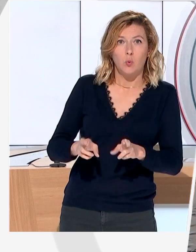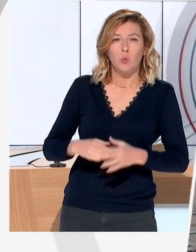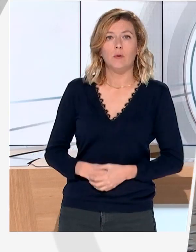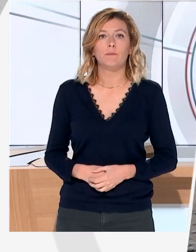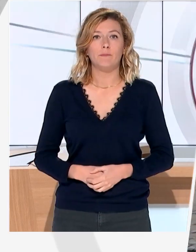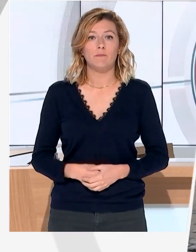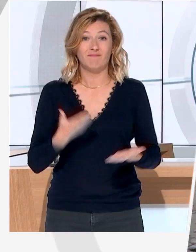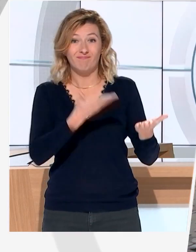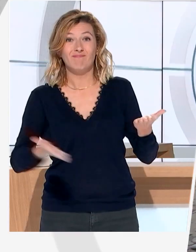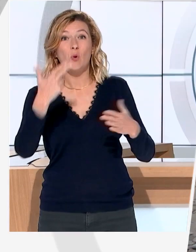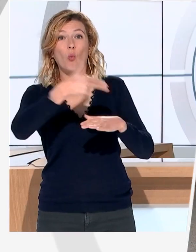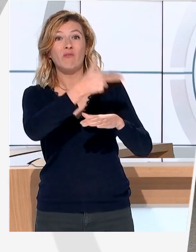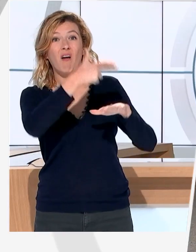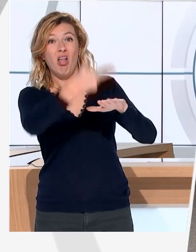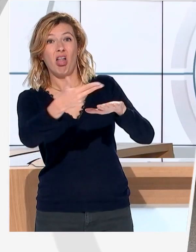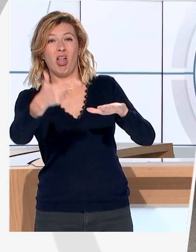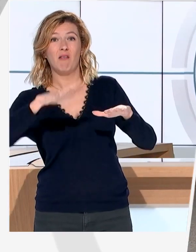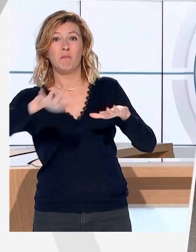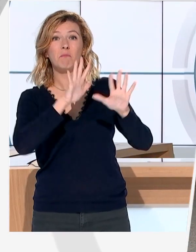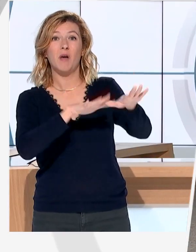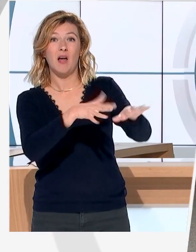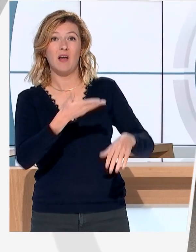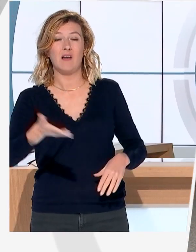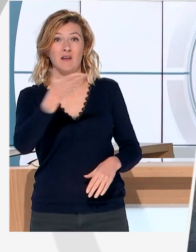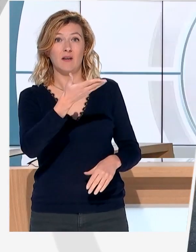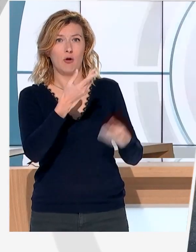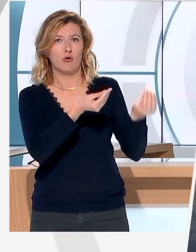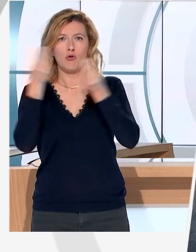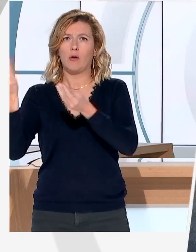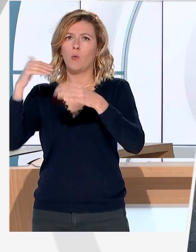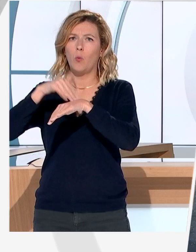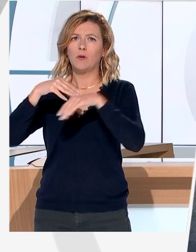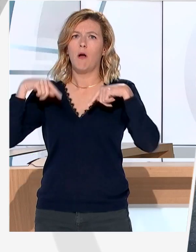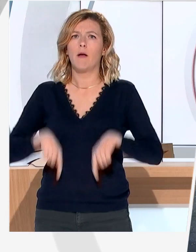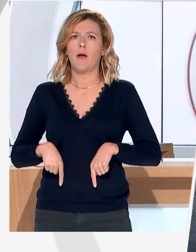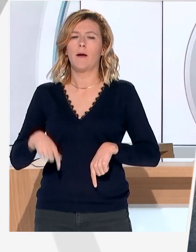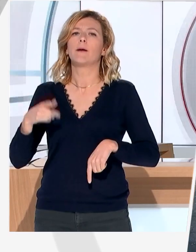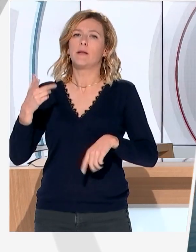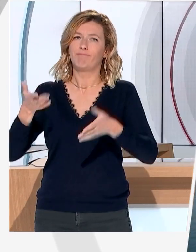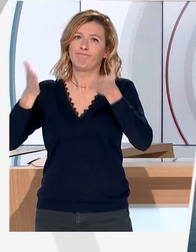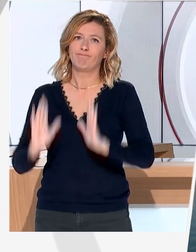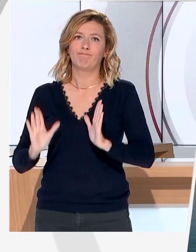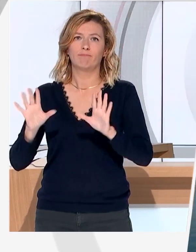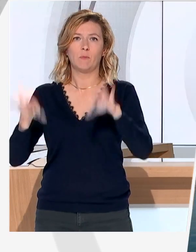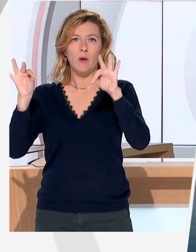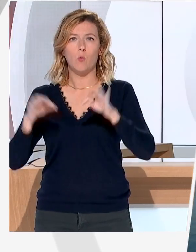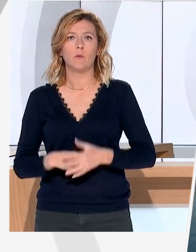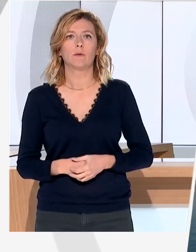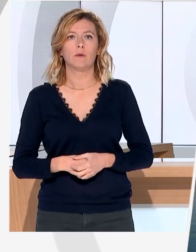sont les échouages massifs de dauphins sur les côtes atlantiques qui ont poussé le Conseil d'État à prendre cette mesure. Mais pour les pêcheurs, comme pour toute la filière,